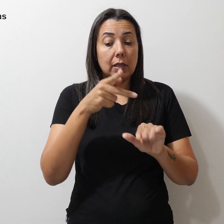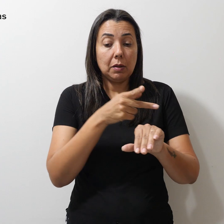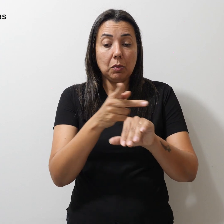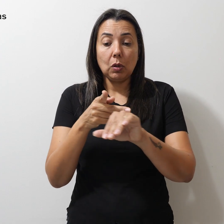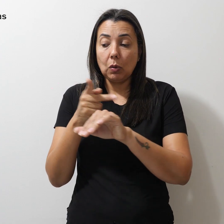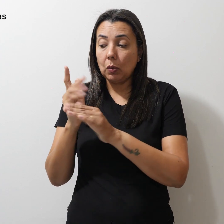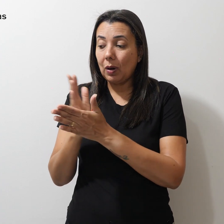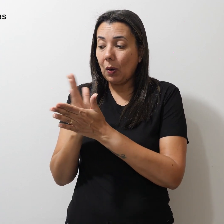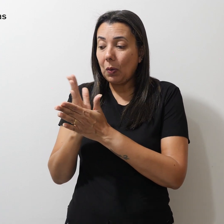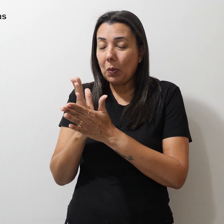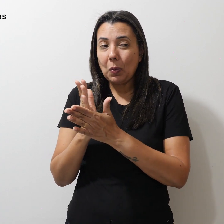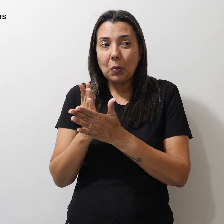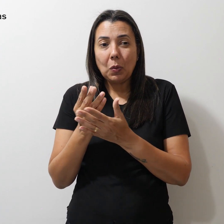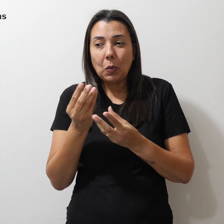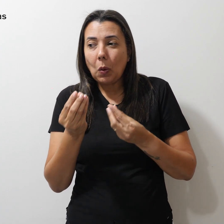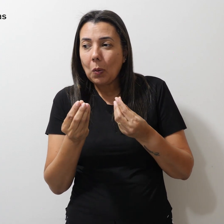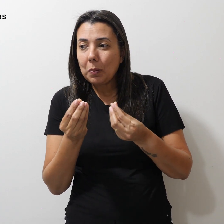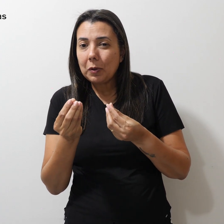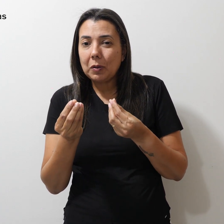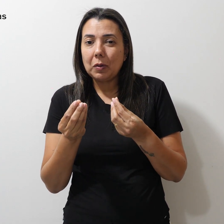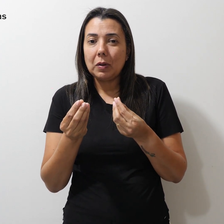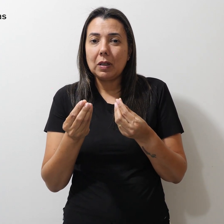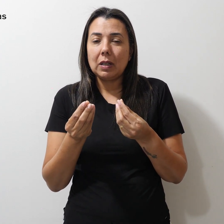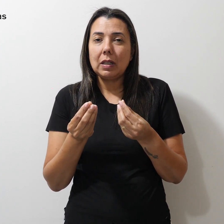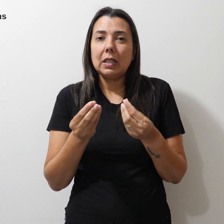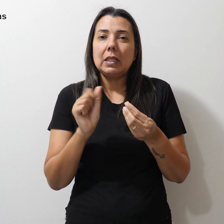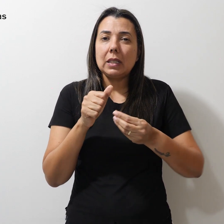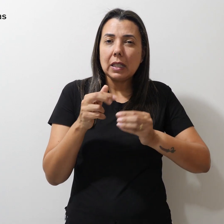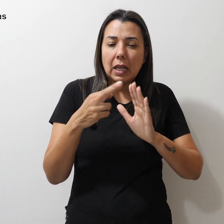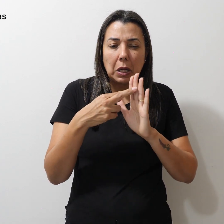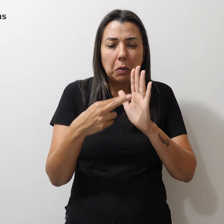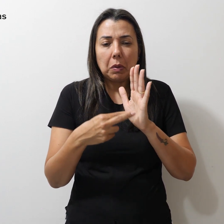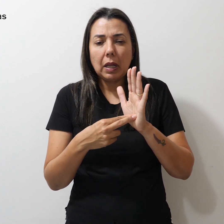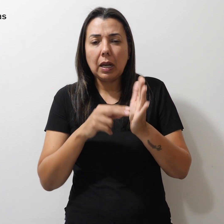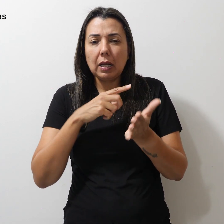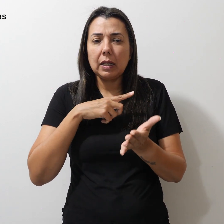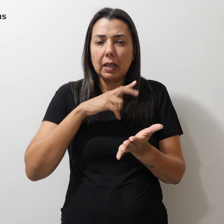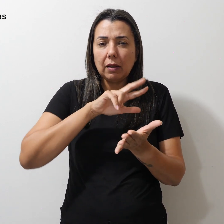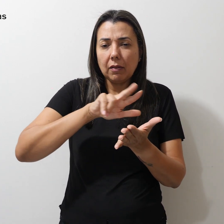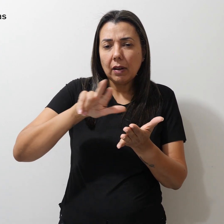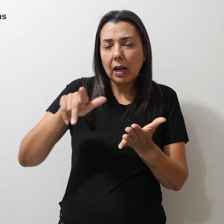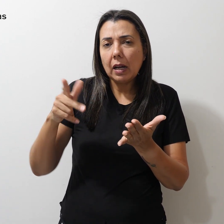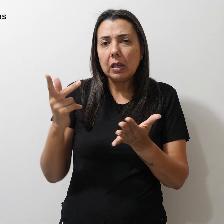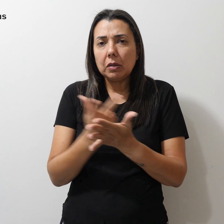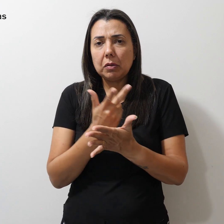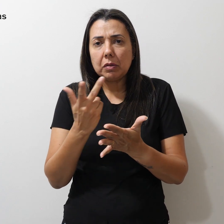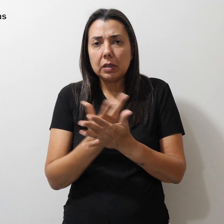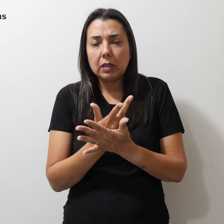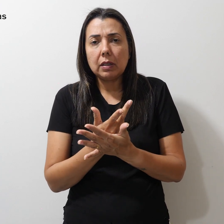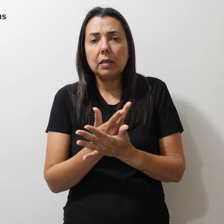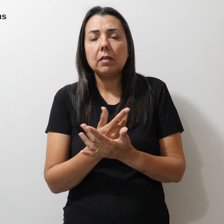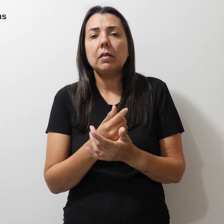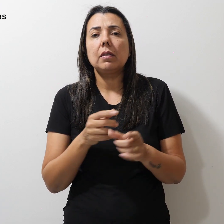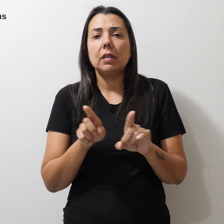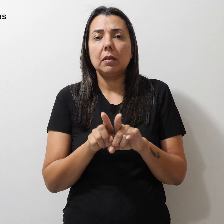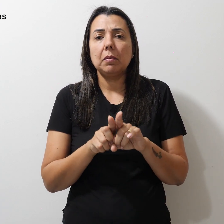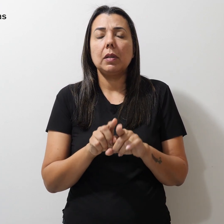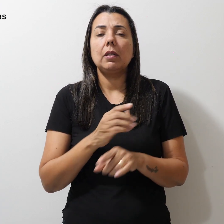alguma forma, tornar regulares uma série de flagrantes irregularidades do GDF.